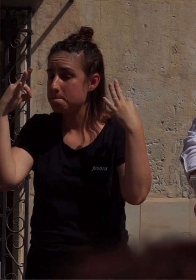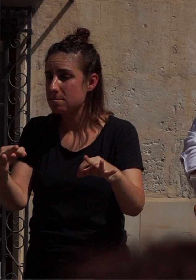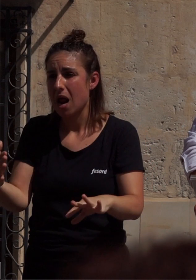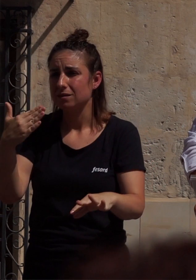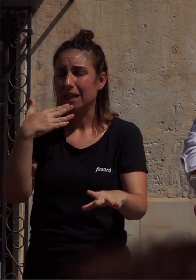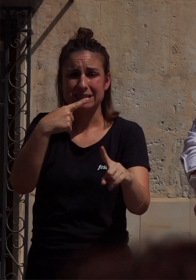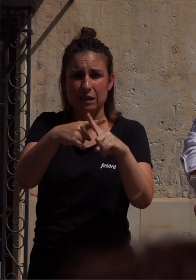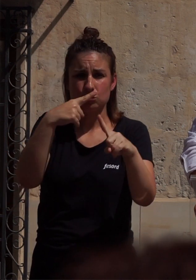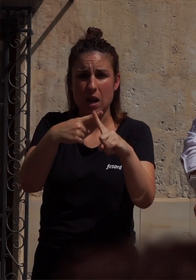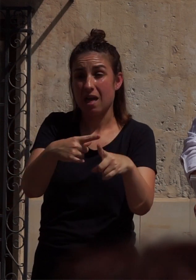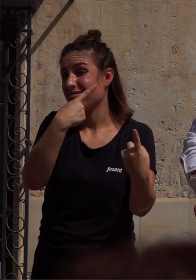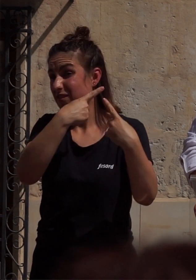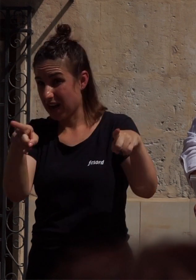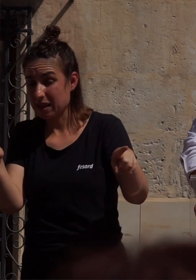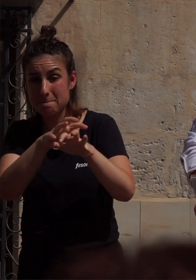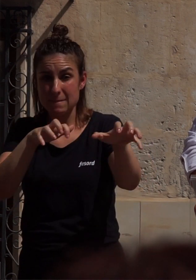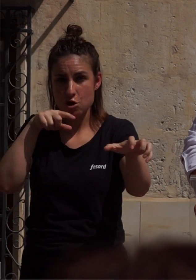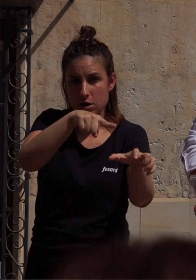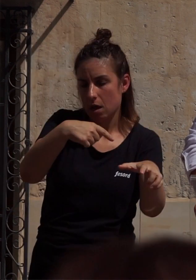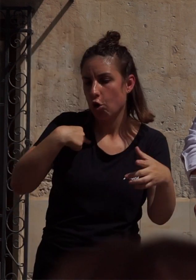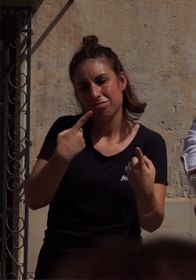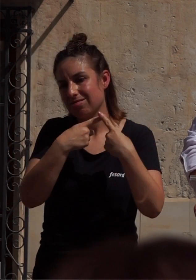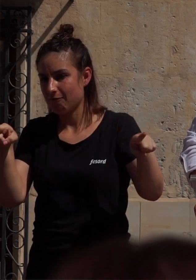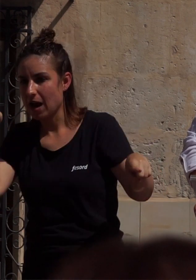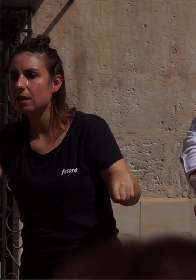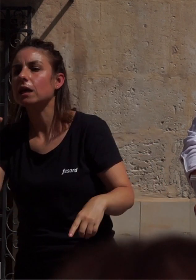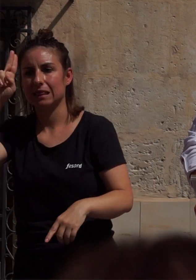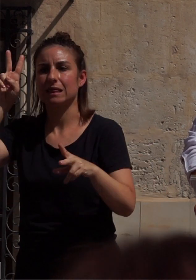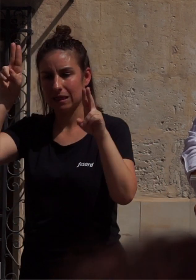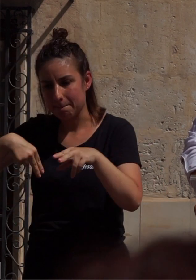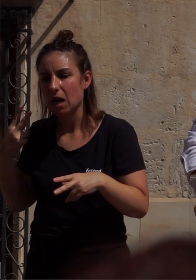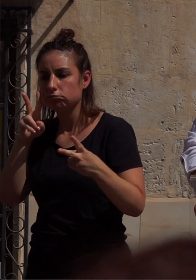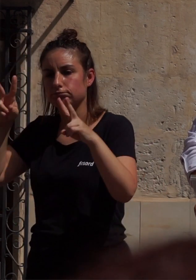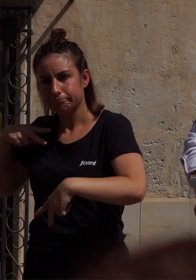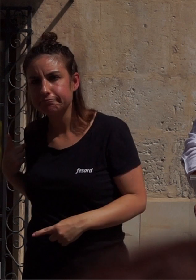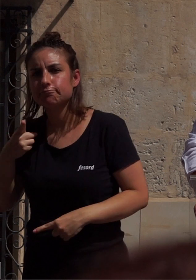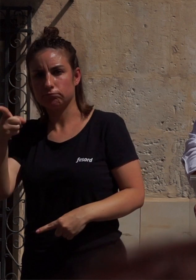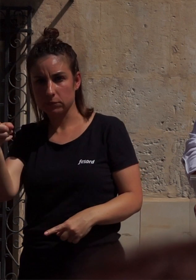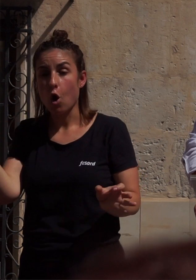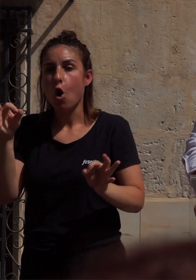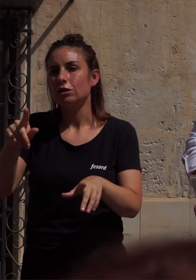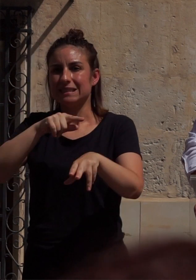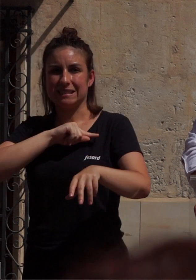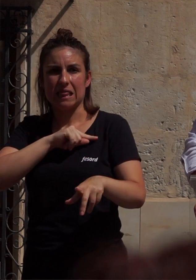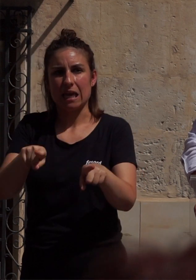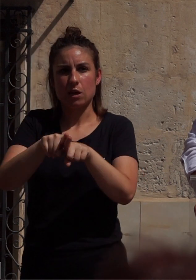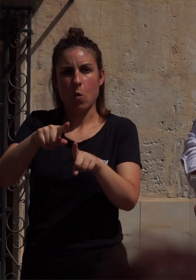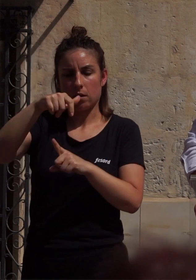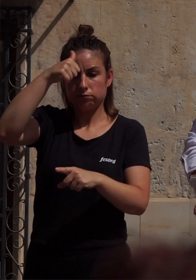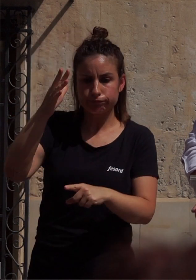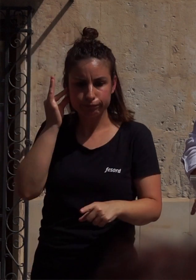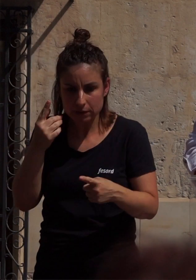orientación sexual distinta de la mayoritaria y o se identifican y expresan con otro género distinto al que